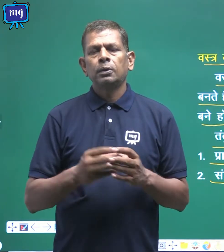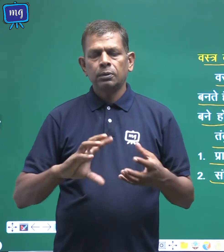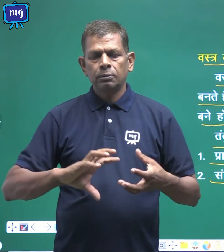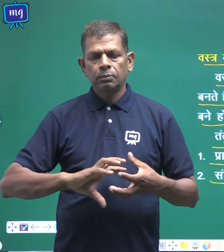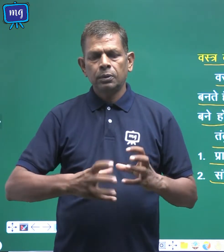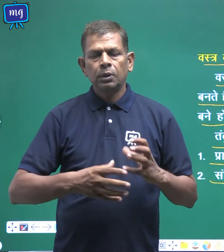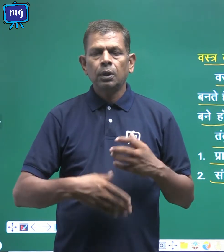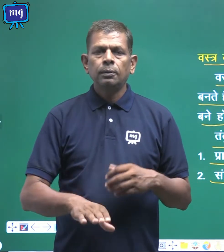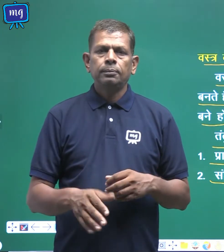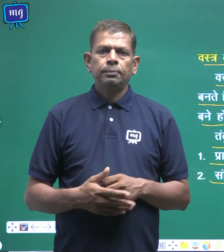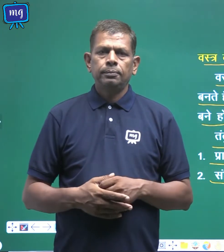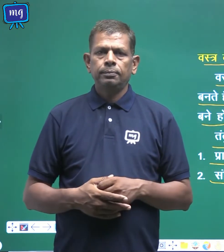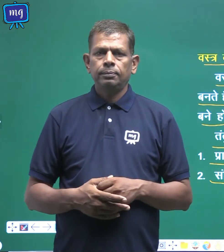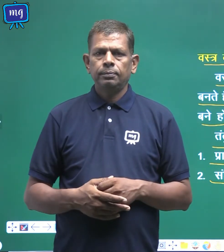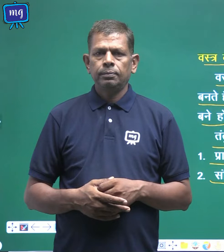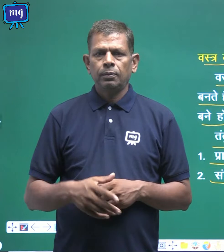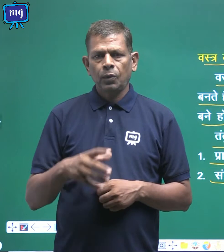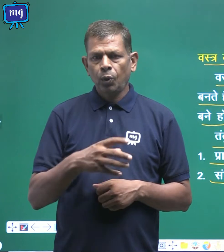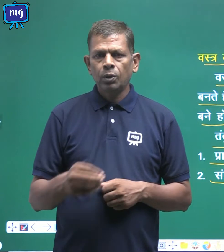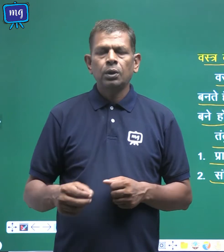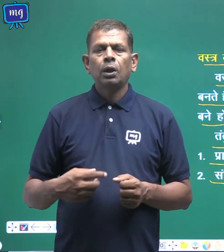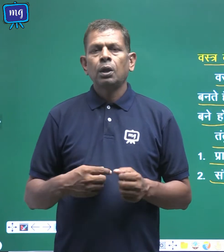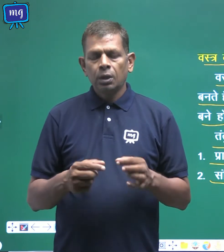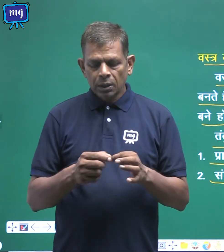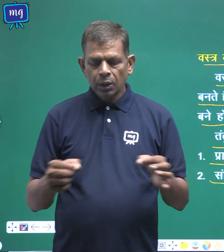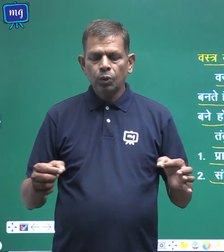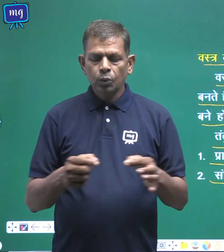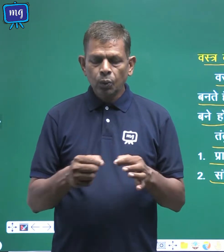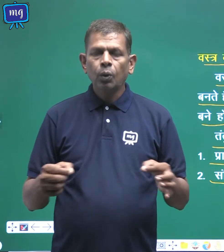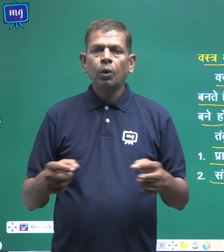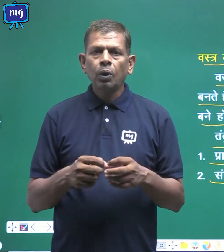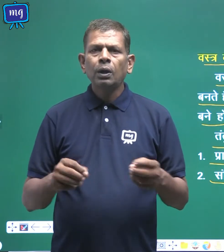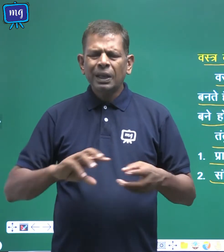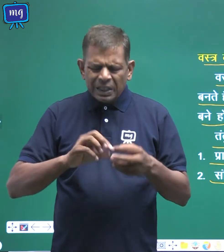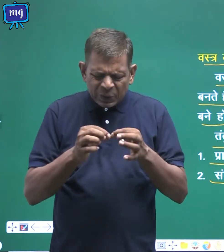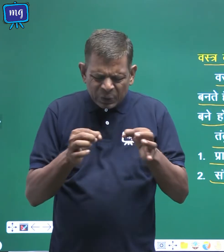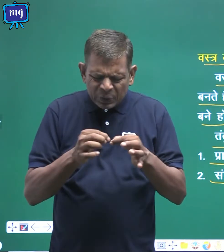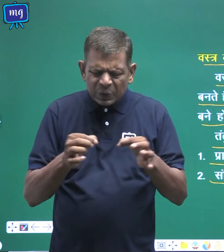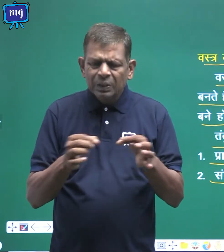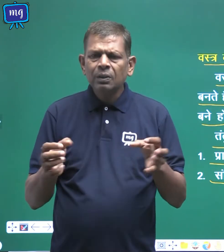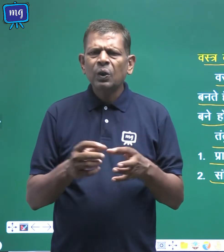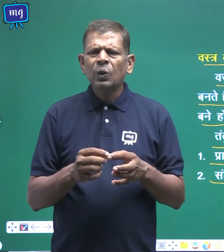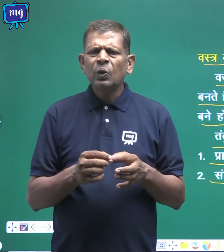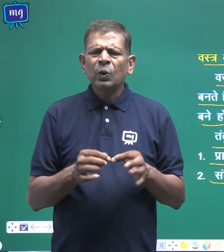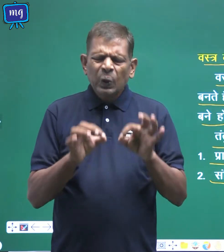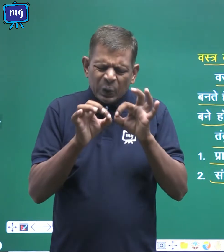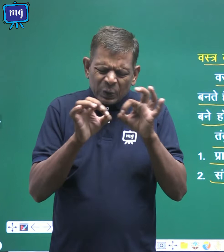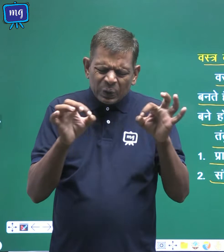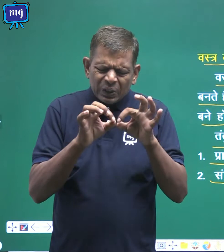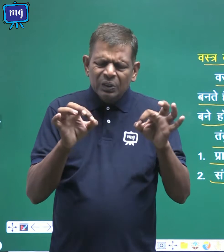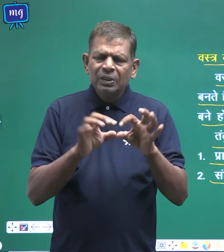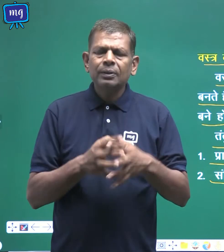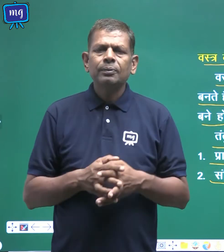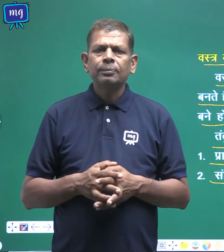हैं और ये तागे जो तंतु से मिलकर बनते हैं वो बहुत पतले होते